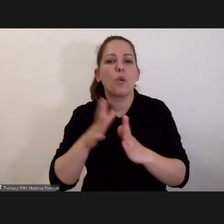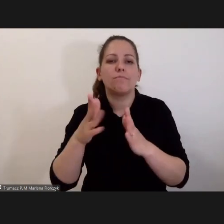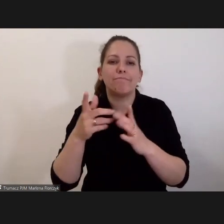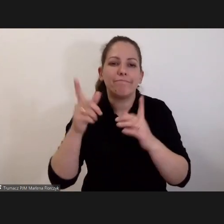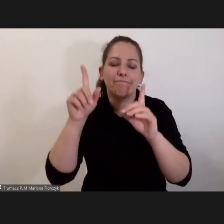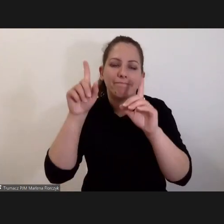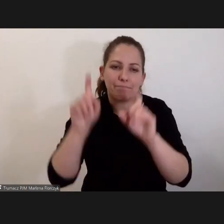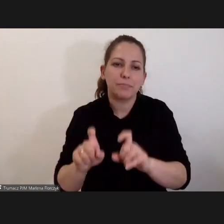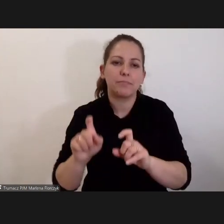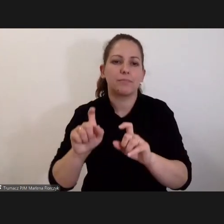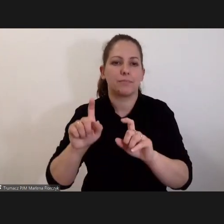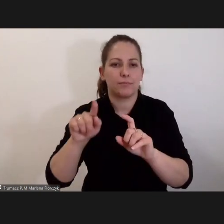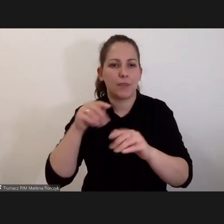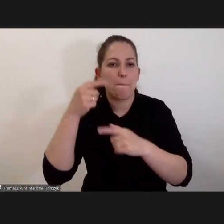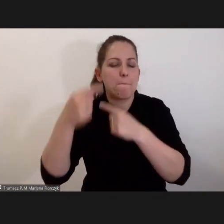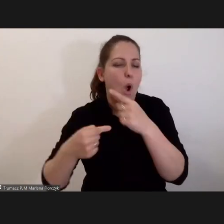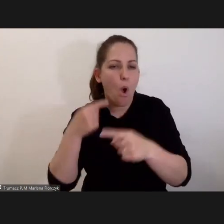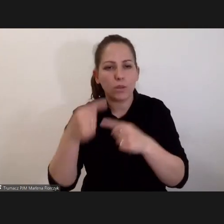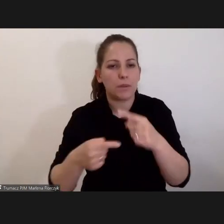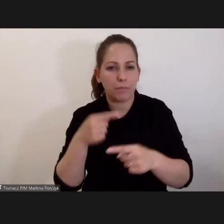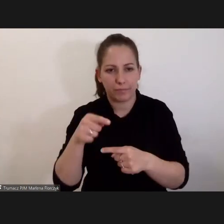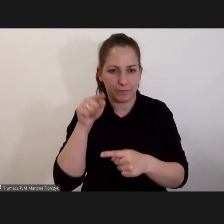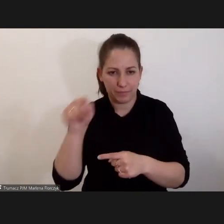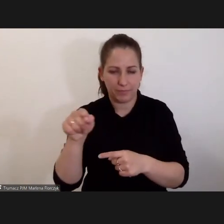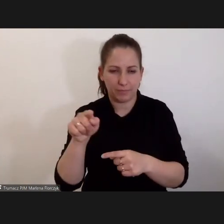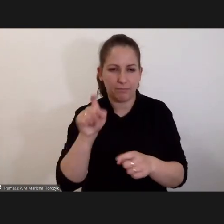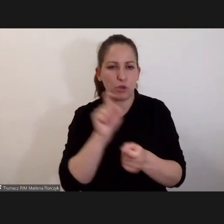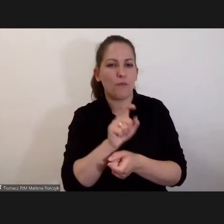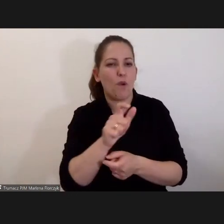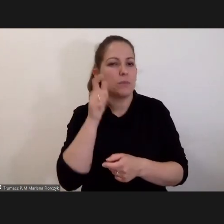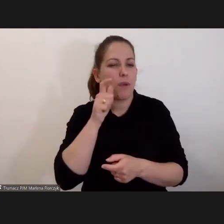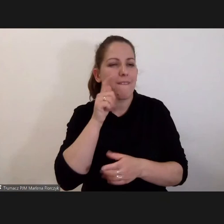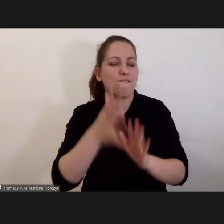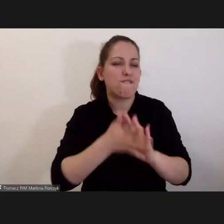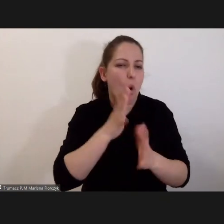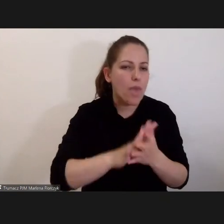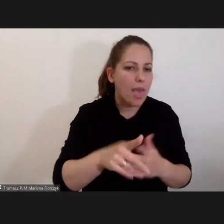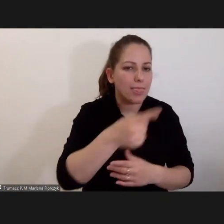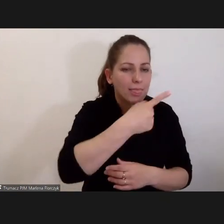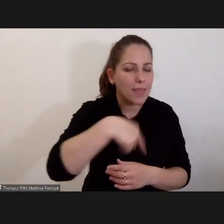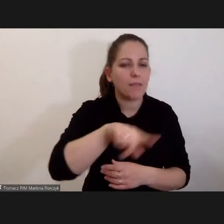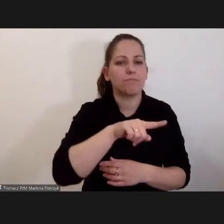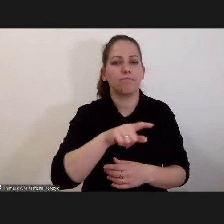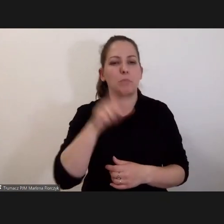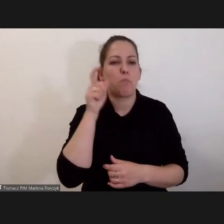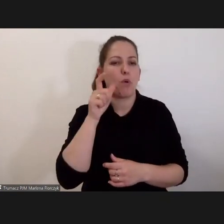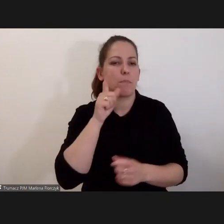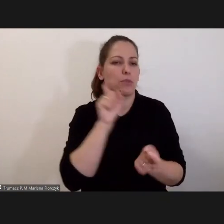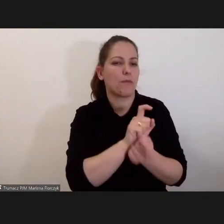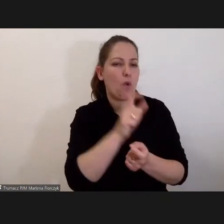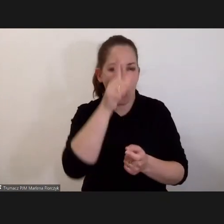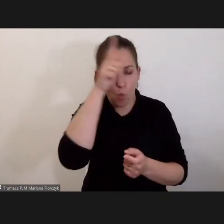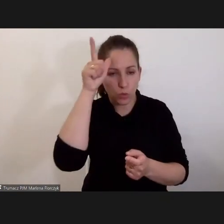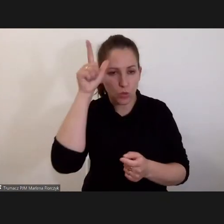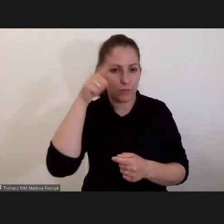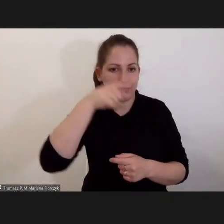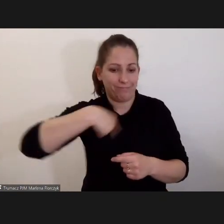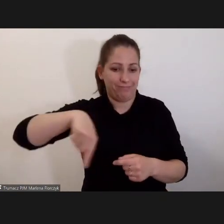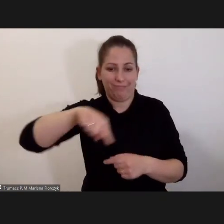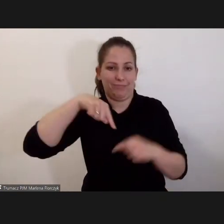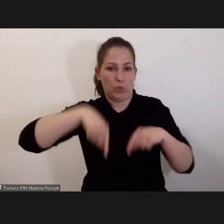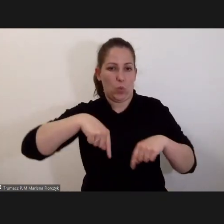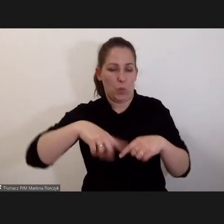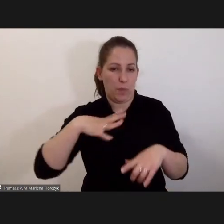Prosimy o uruchomienie postępowania przeciwko sprawcom zbrodni wojennych, zbrodni przeciwko ludzkości, które zostały na naszym terytorium